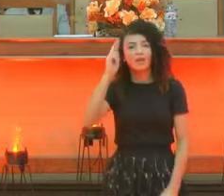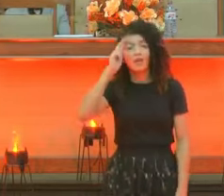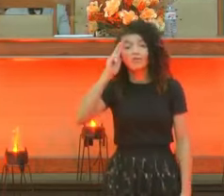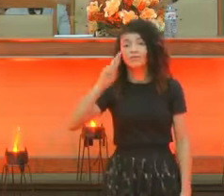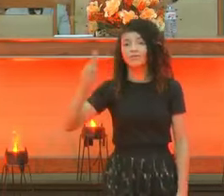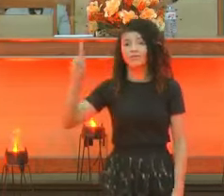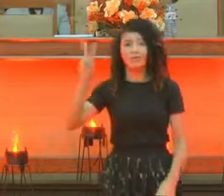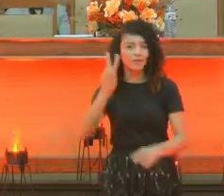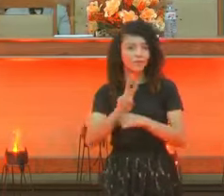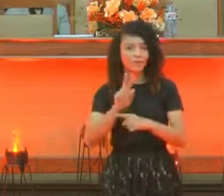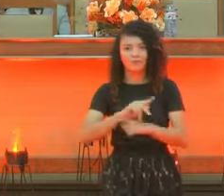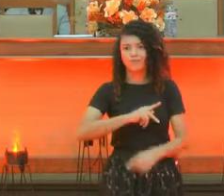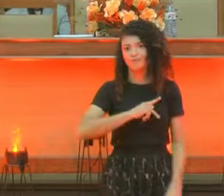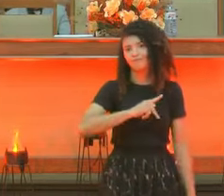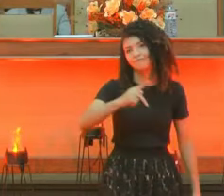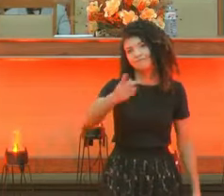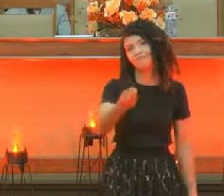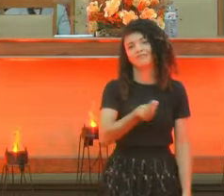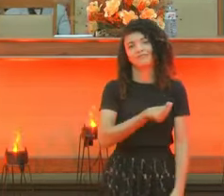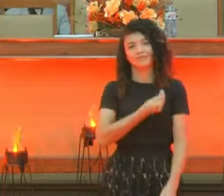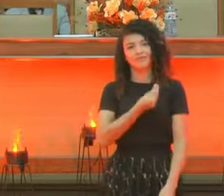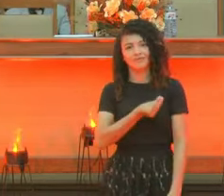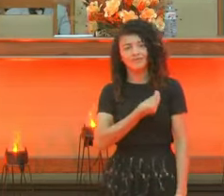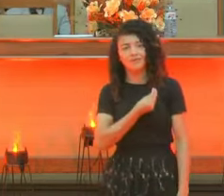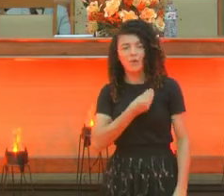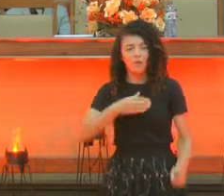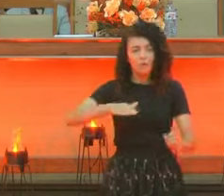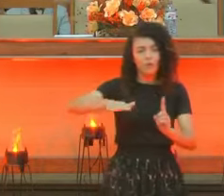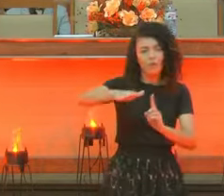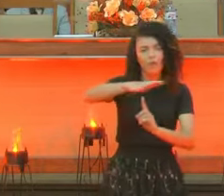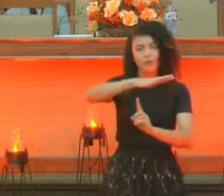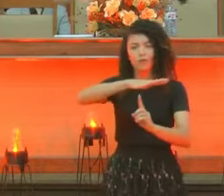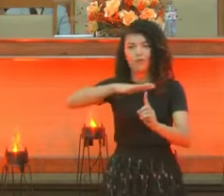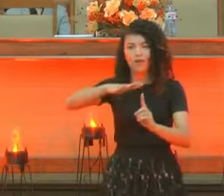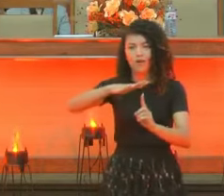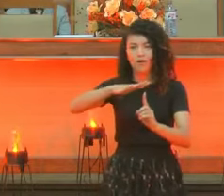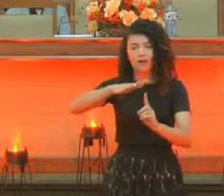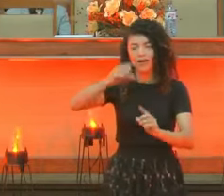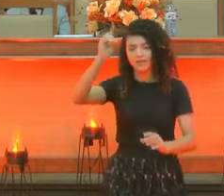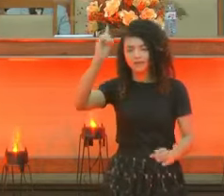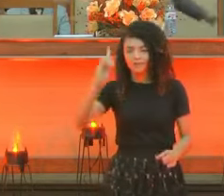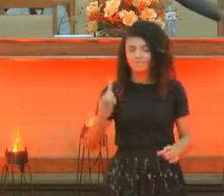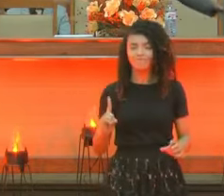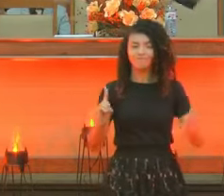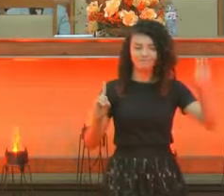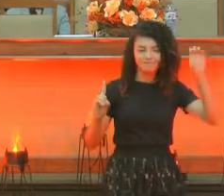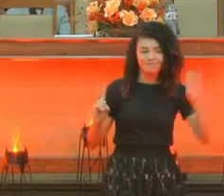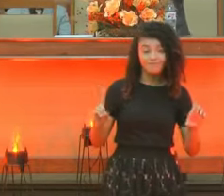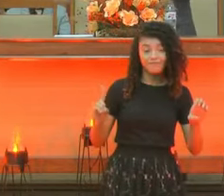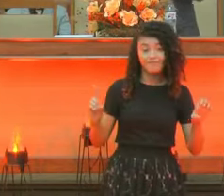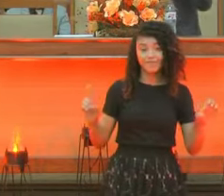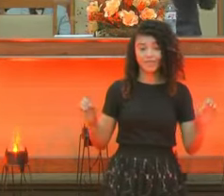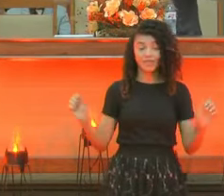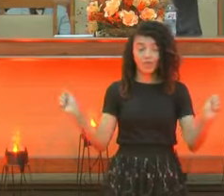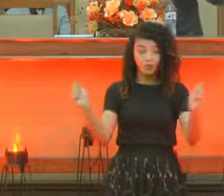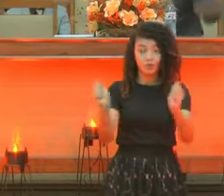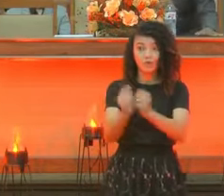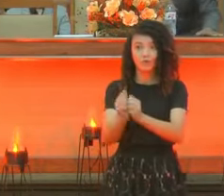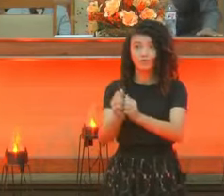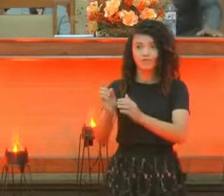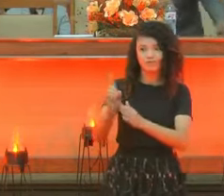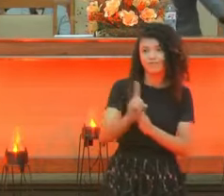quem te guarda. O Senhor é a tua sombra. A tua direita. O sol não te molestará de